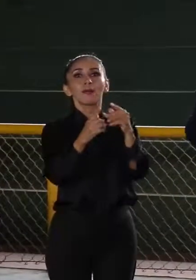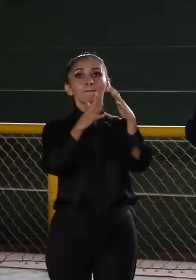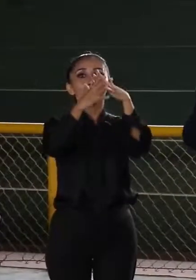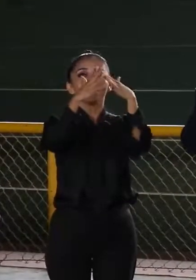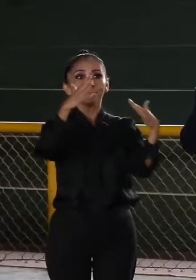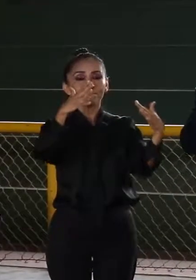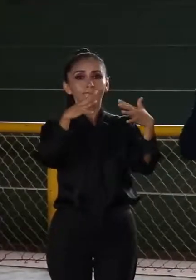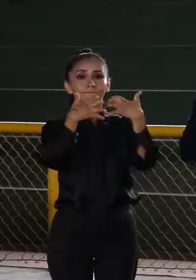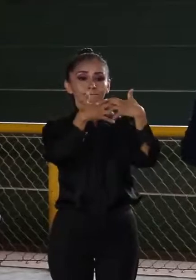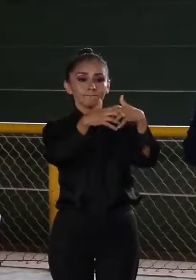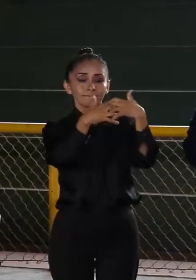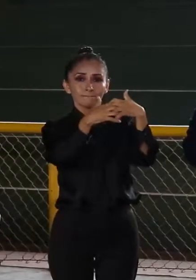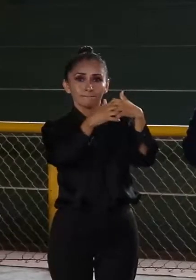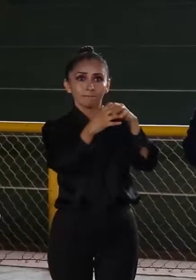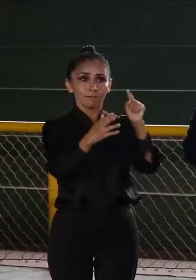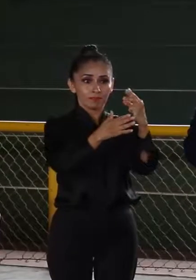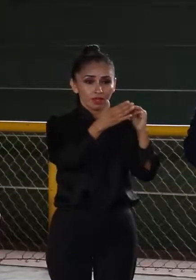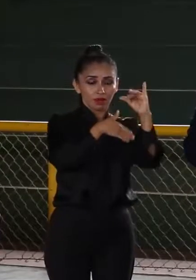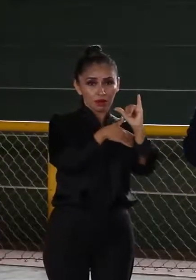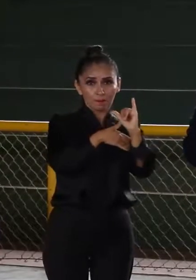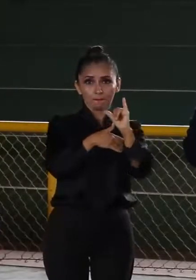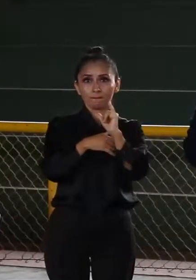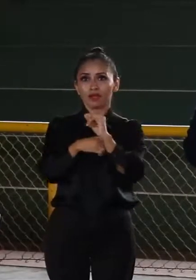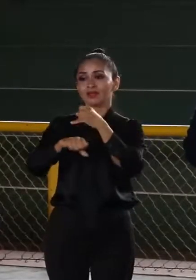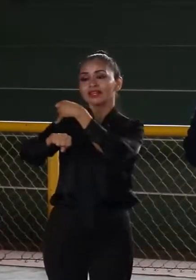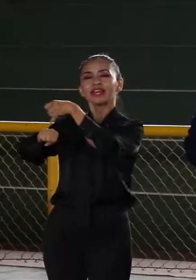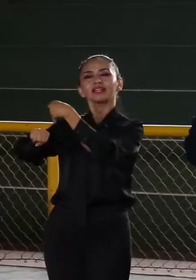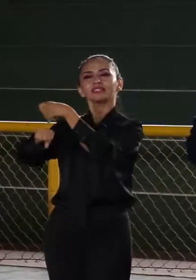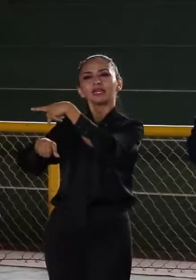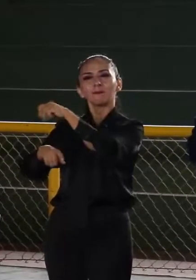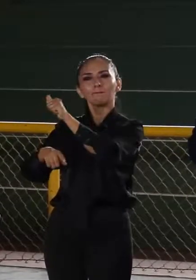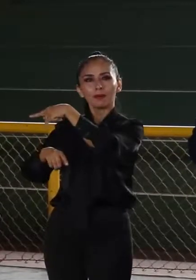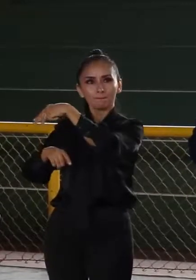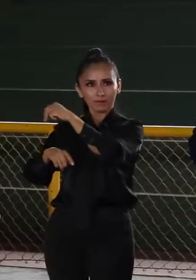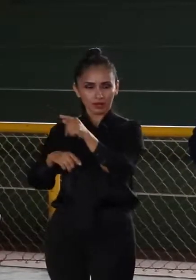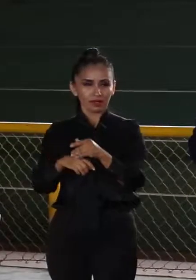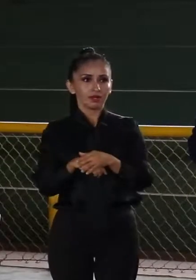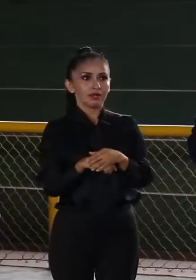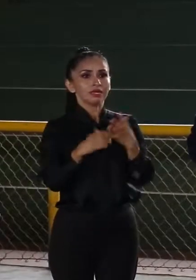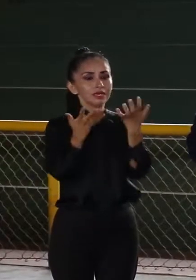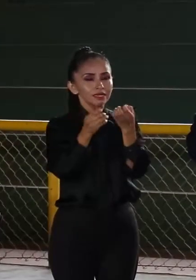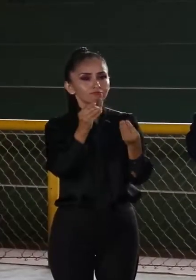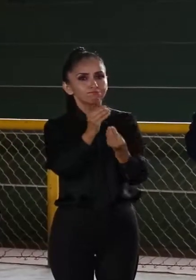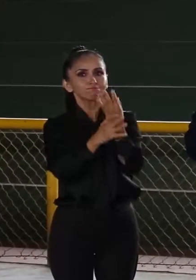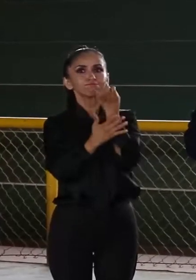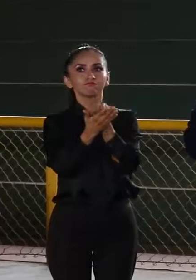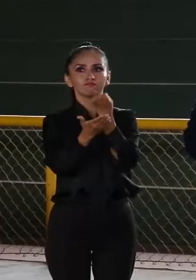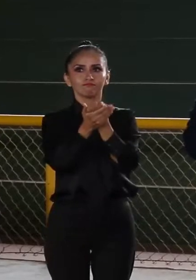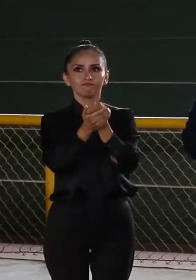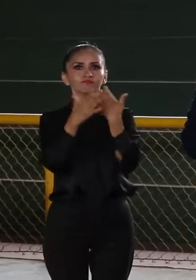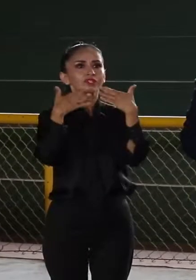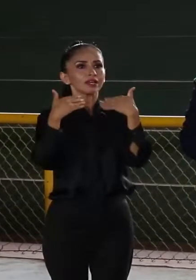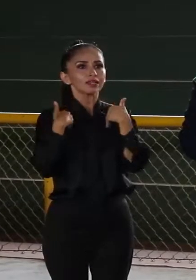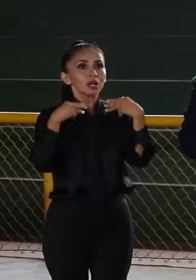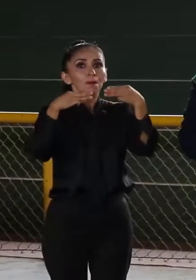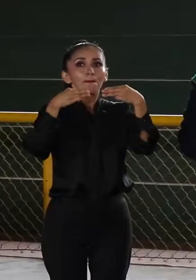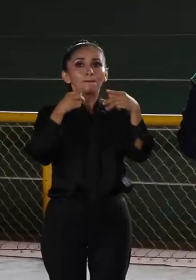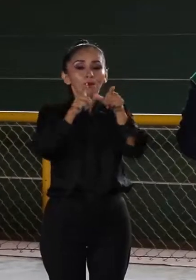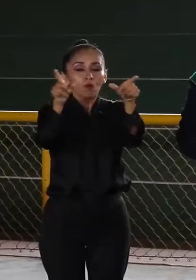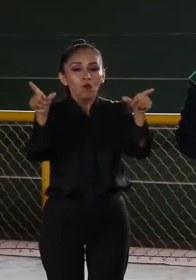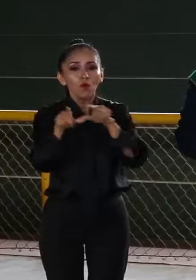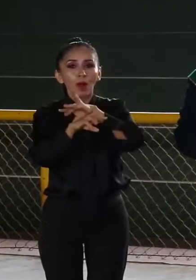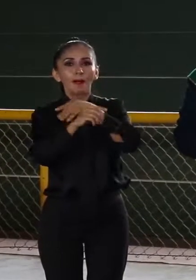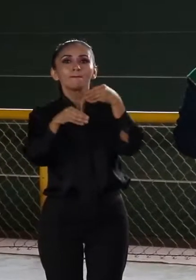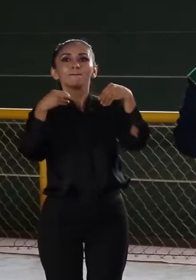Entre la Villa y la Pampa. Queremos reactivar la economía. Ya tenemos ubicado el terreno,